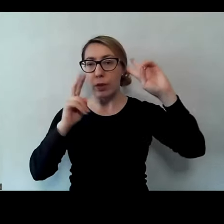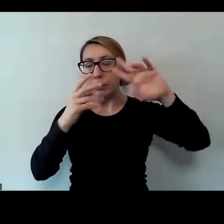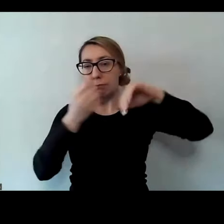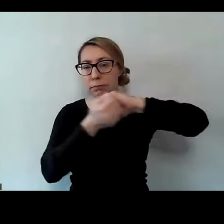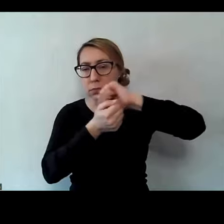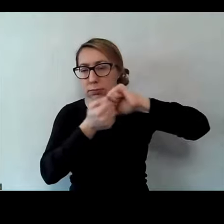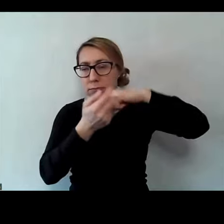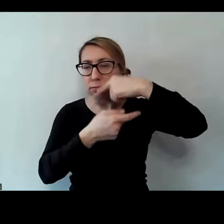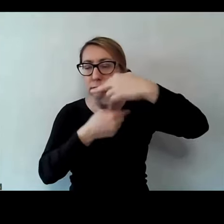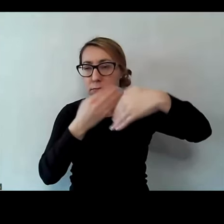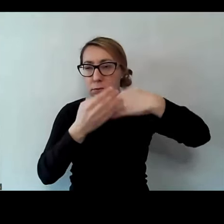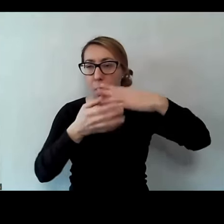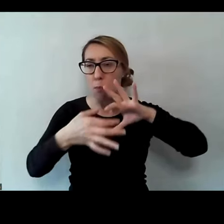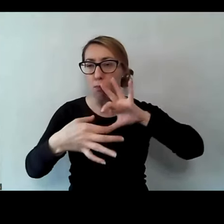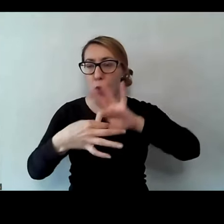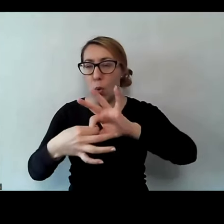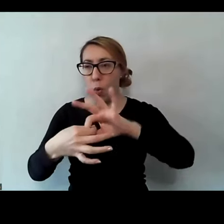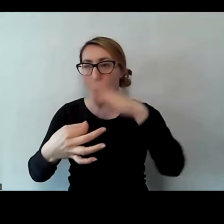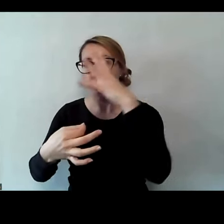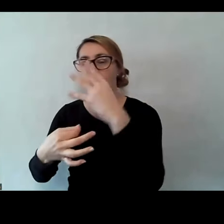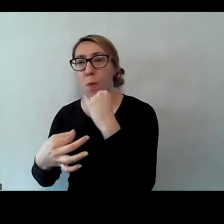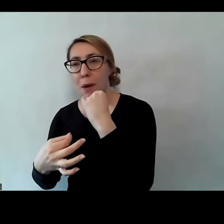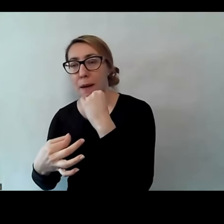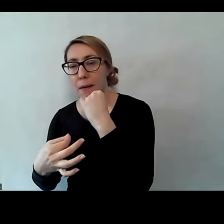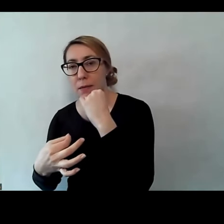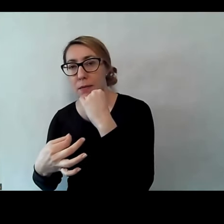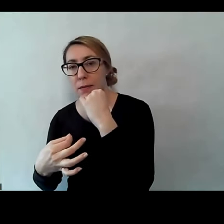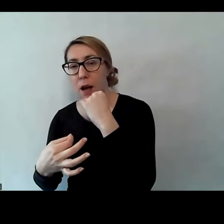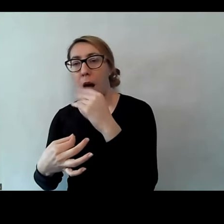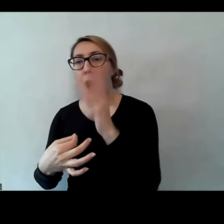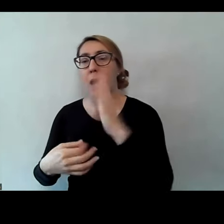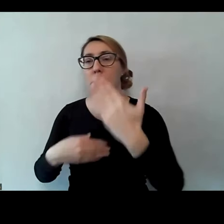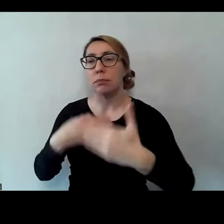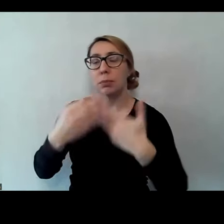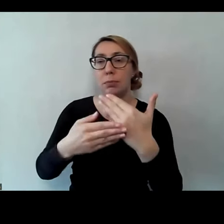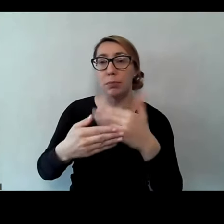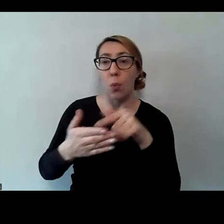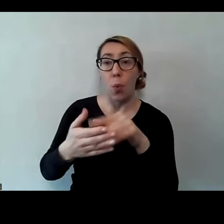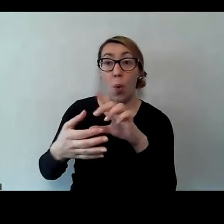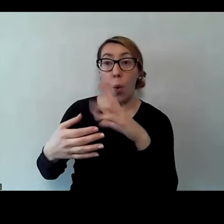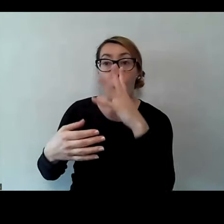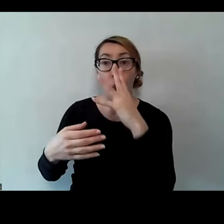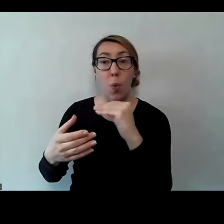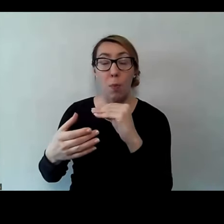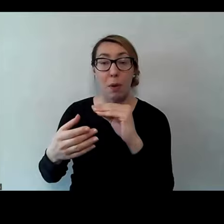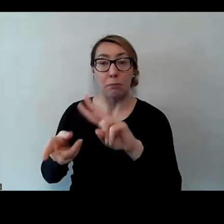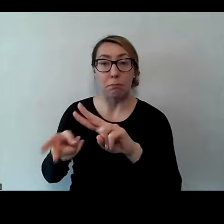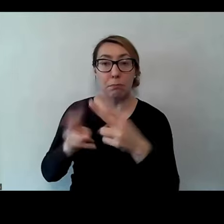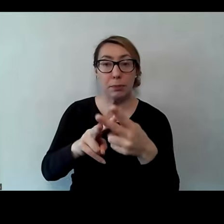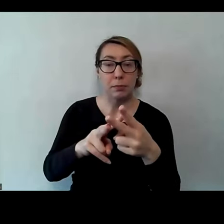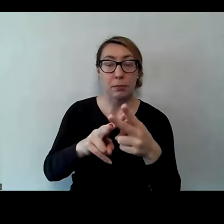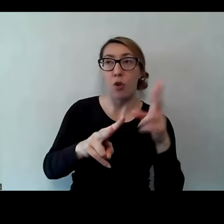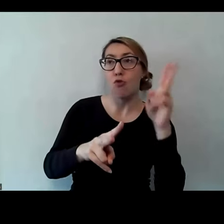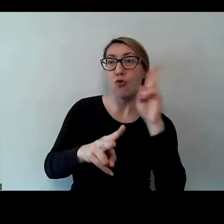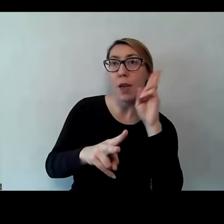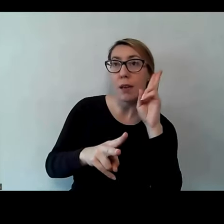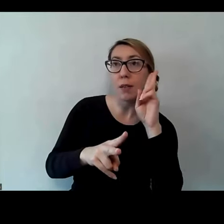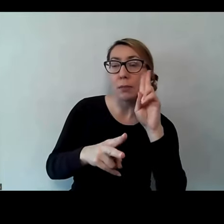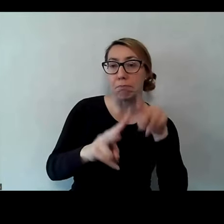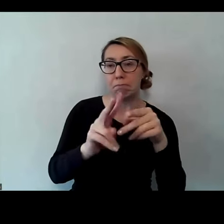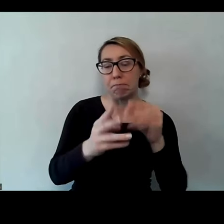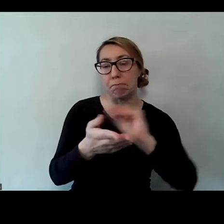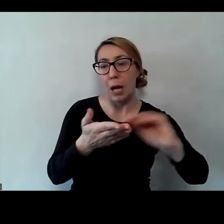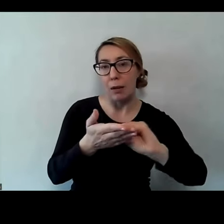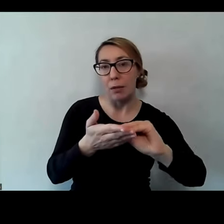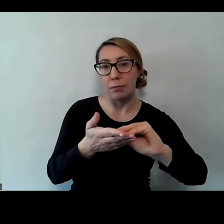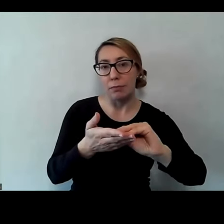będzie łączył z obrazem i następnie ten obraz będzie mógł przenieść i ten dźwięk na papier w